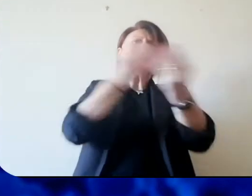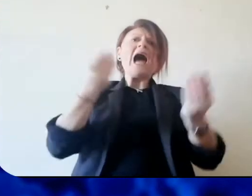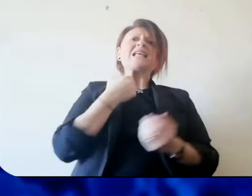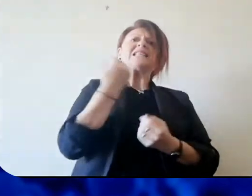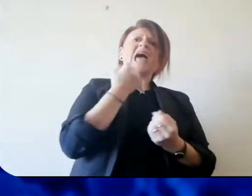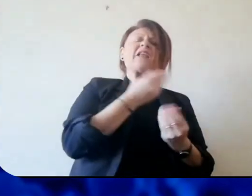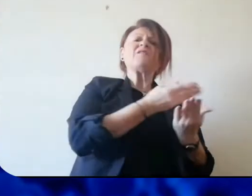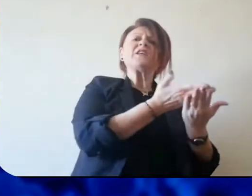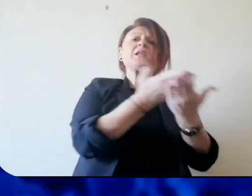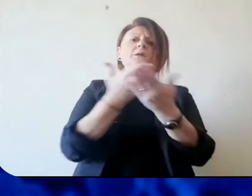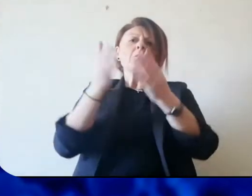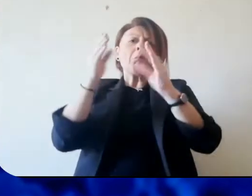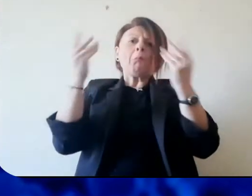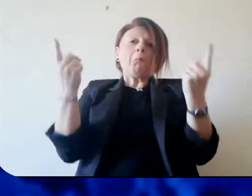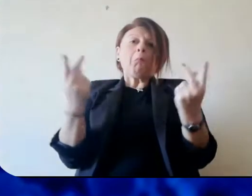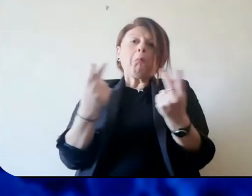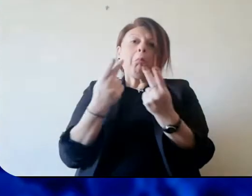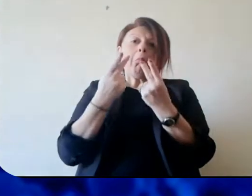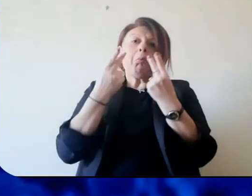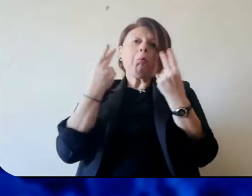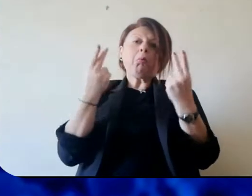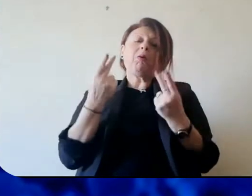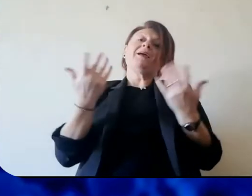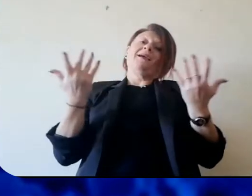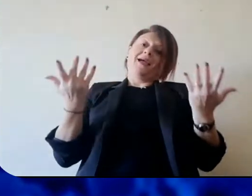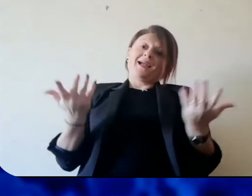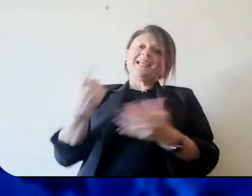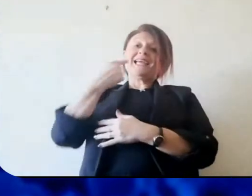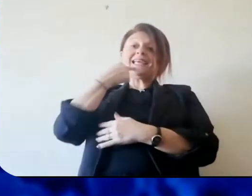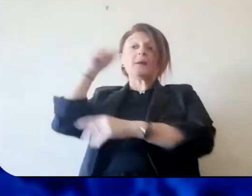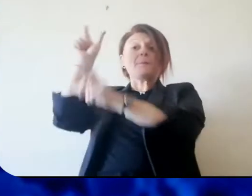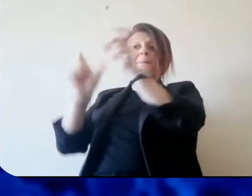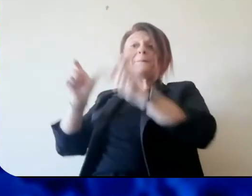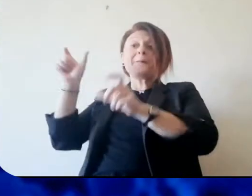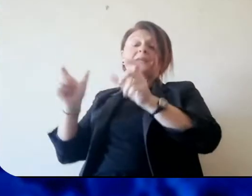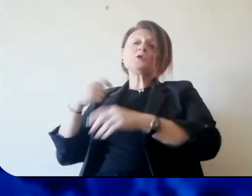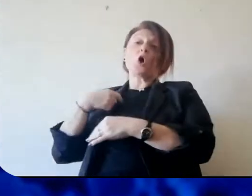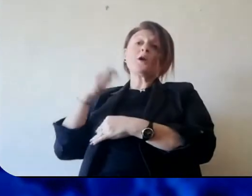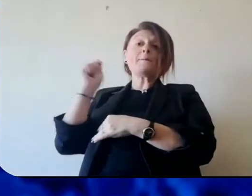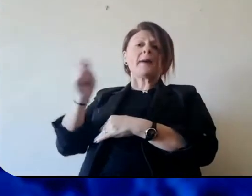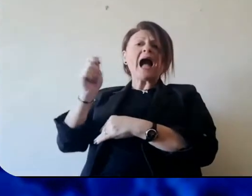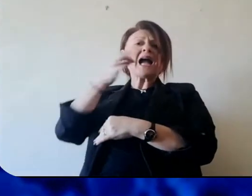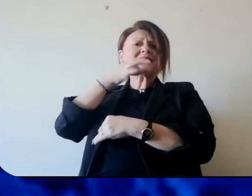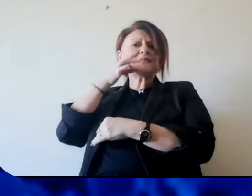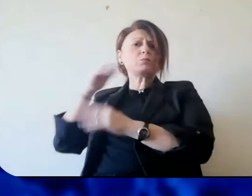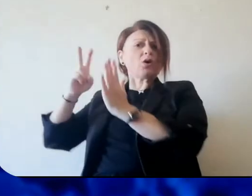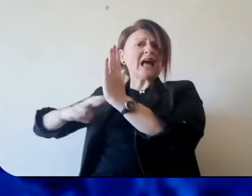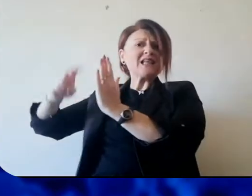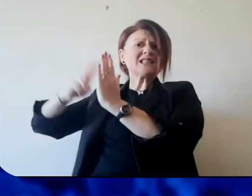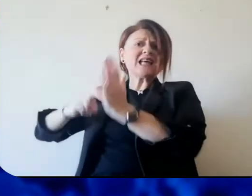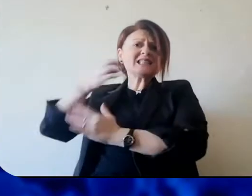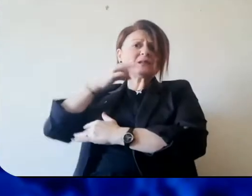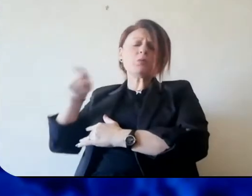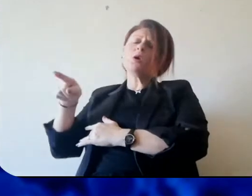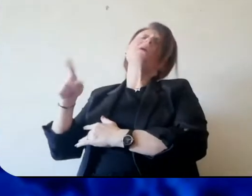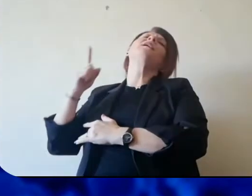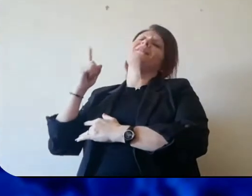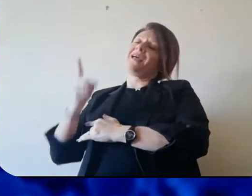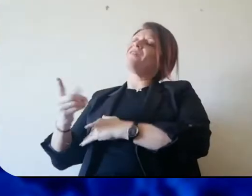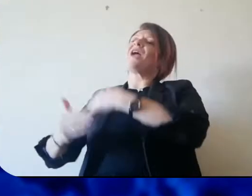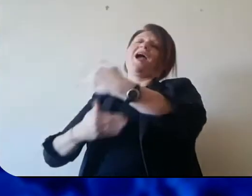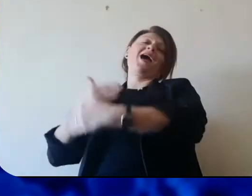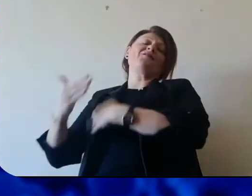venire meno alcuni servizi essenziali. Allora io credo che pagare il tributo per chi lo può fare in questo momento, il tributo locale,